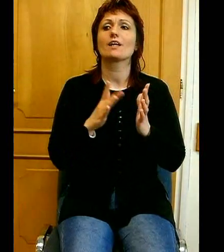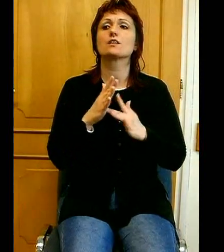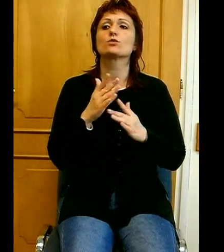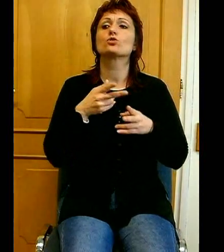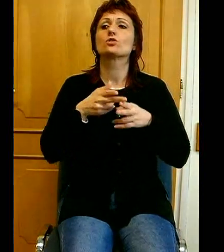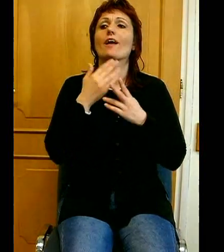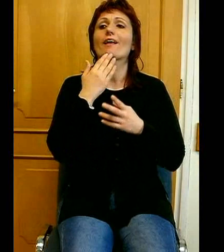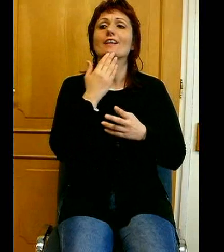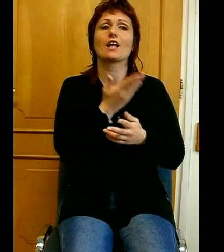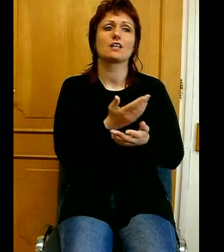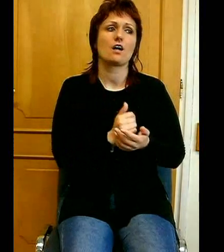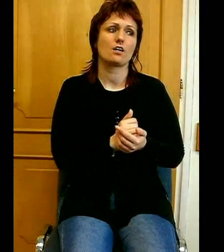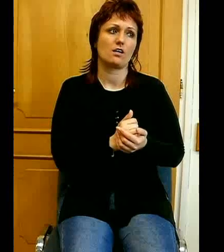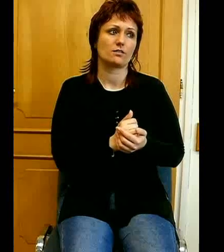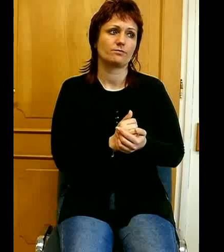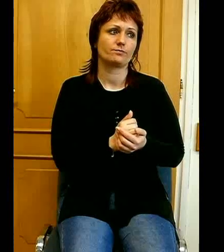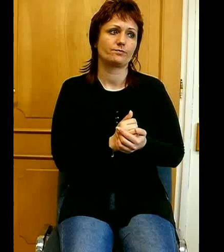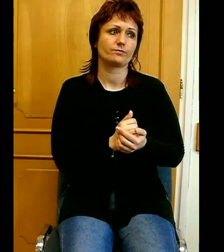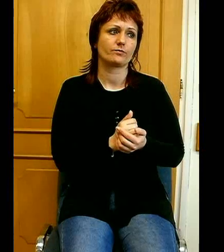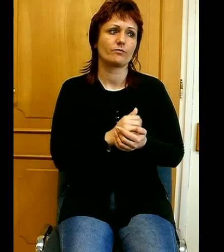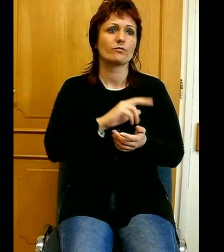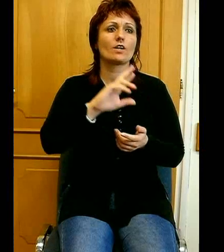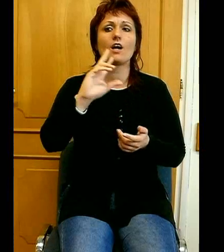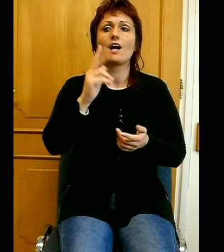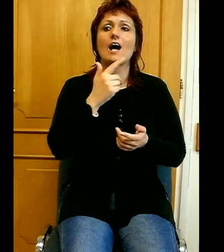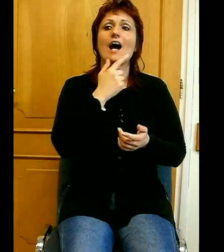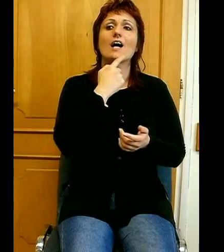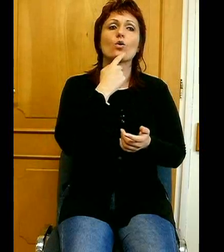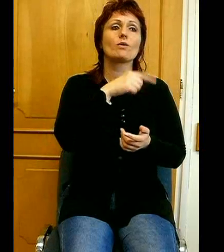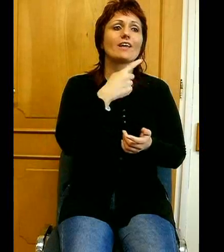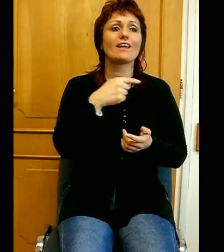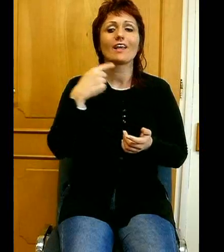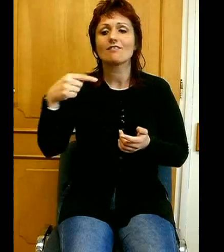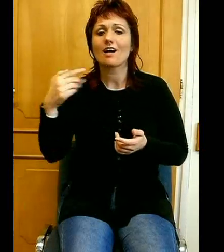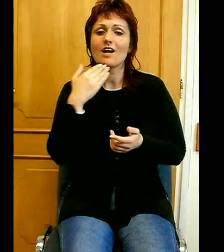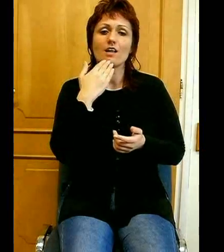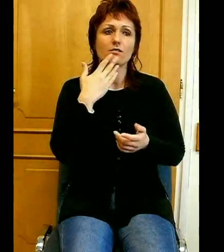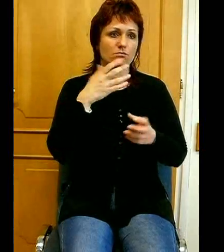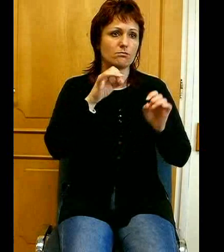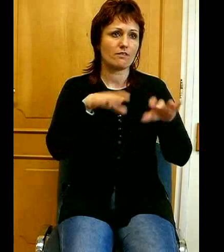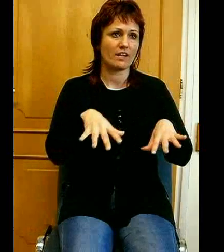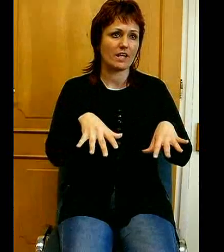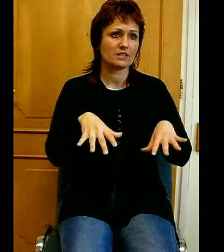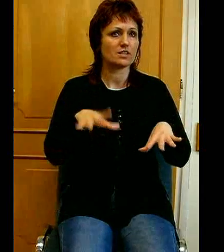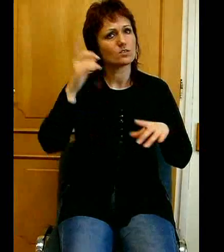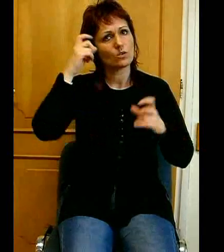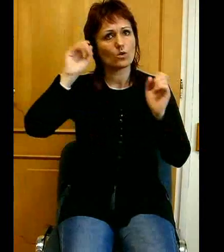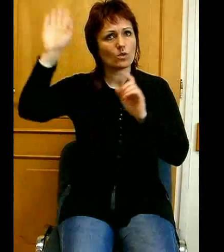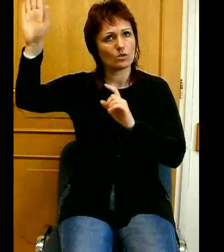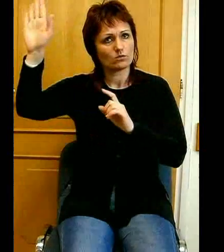Három igével szeretném befejezni és kérem, hogy gondolkozzunk ezeken otthoni csendünkben is. Az